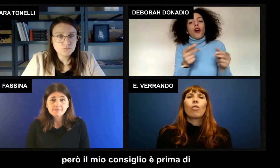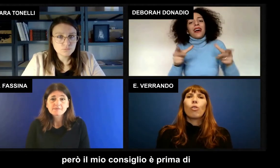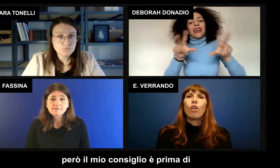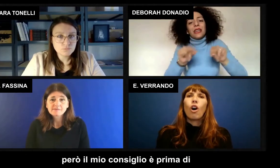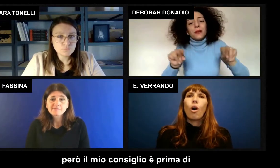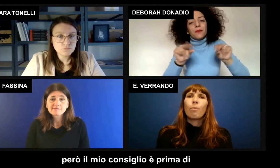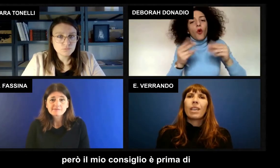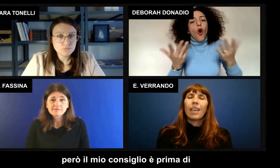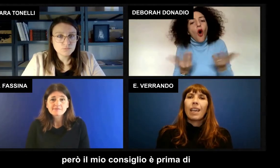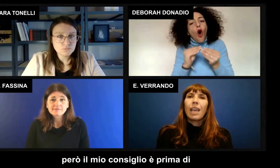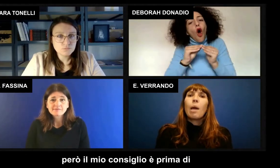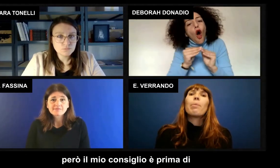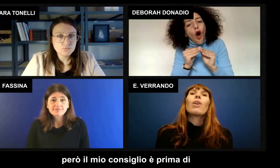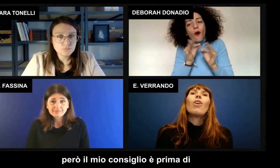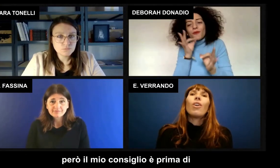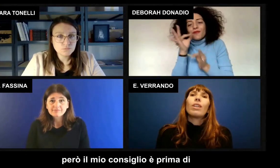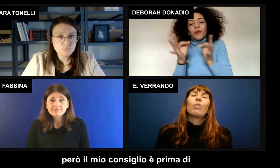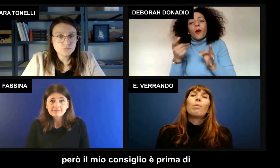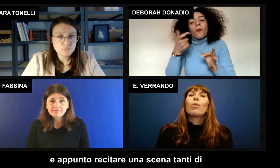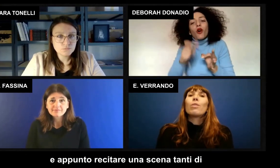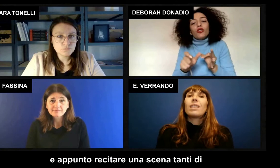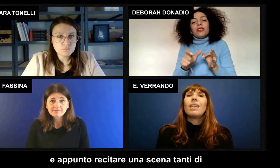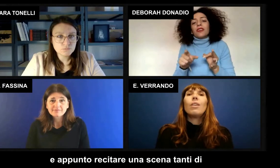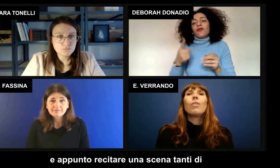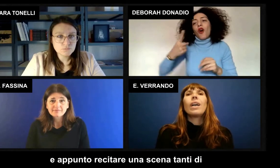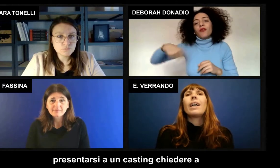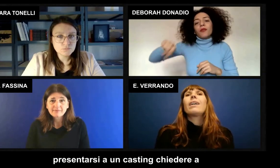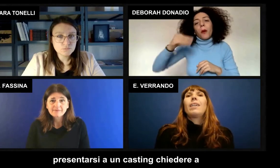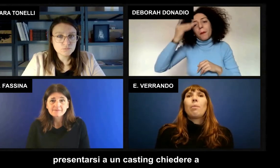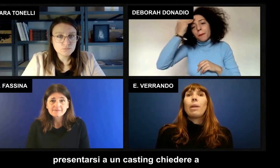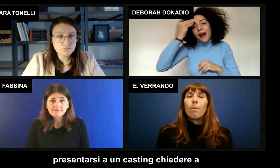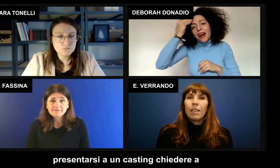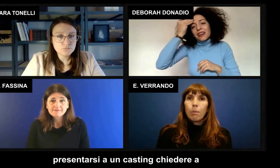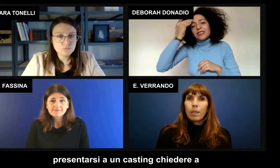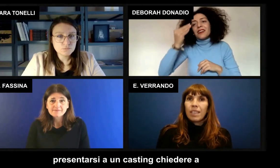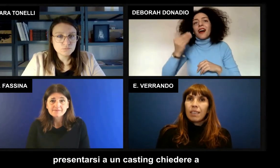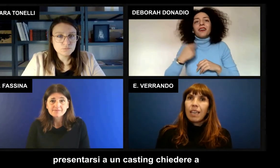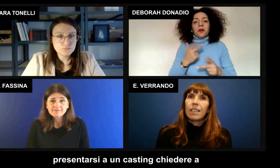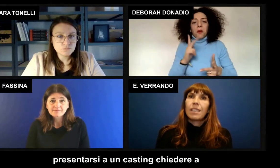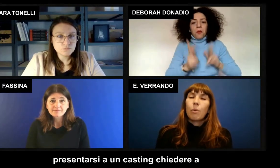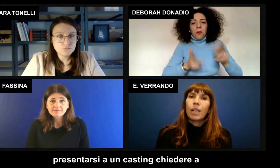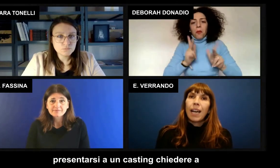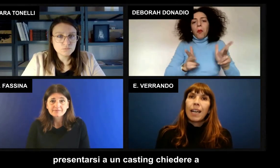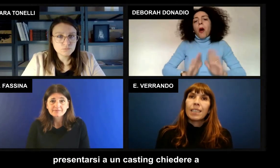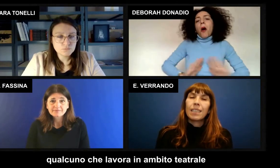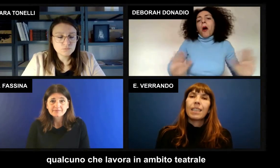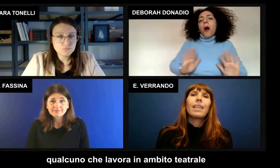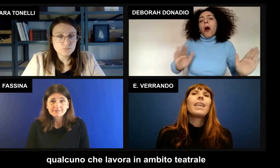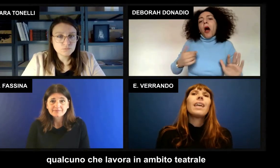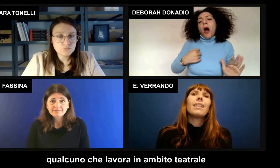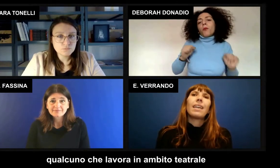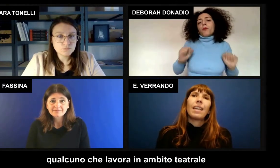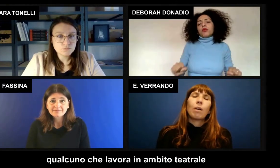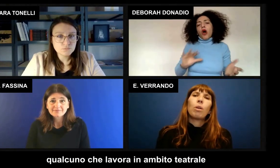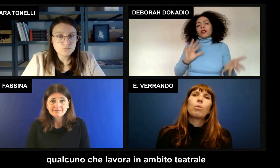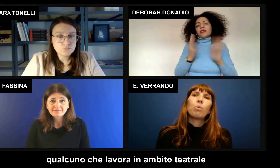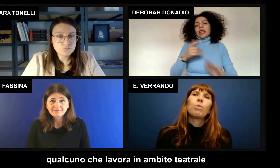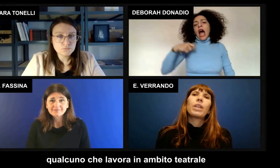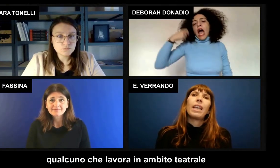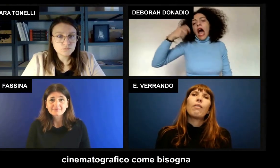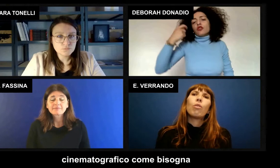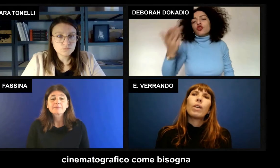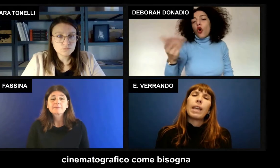economiche però il mio consiglio è prima di presentarsi a un casting in chiedere a